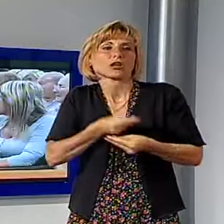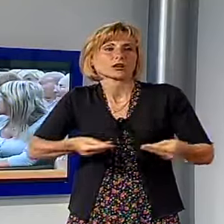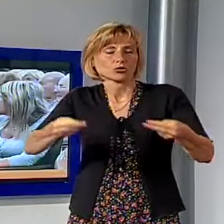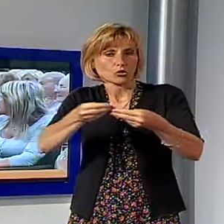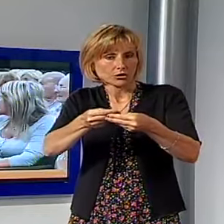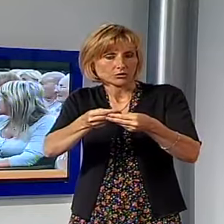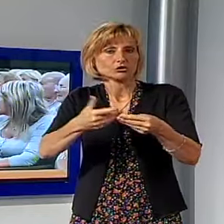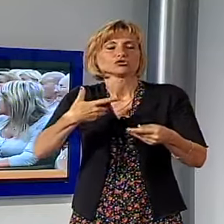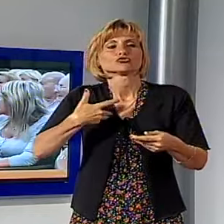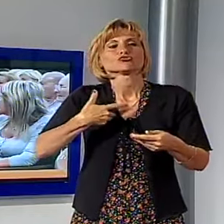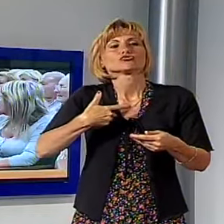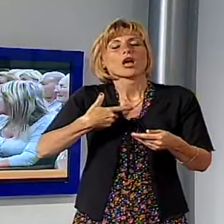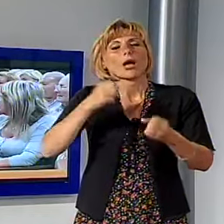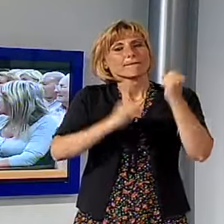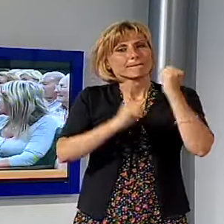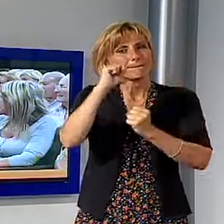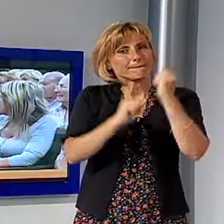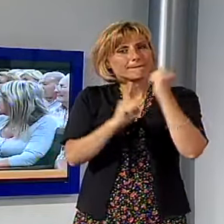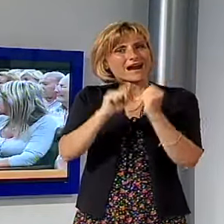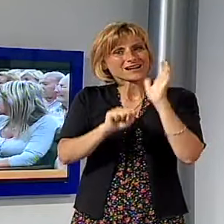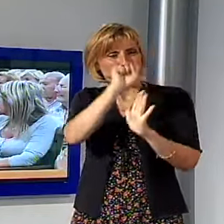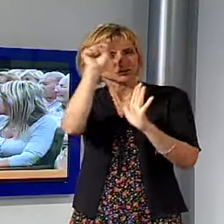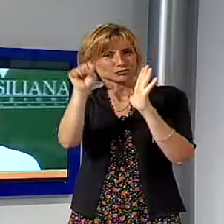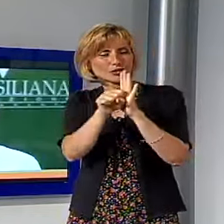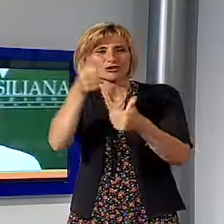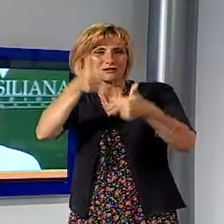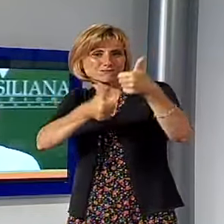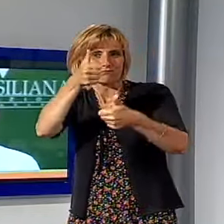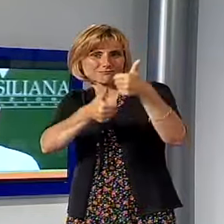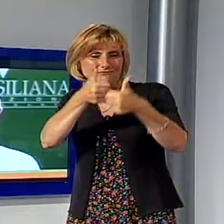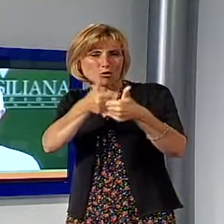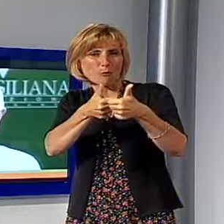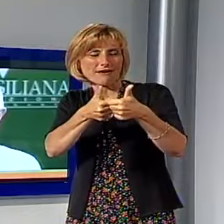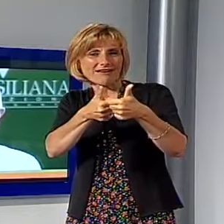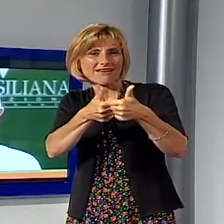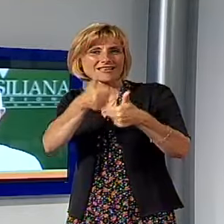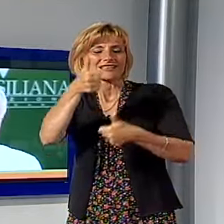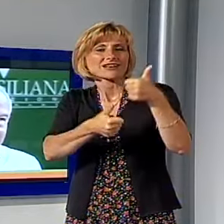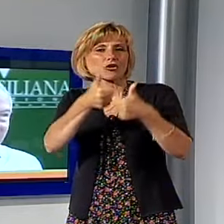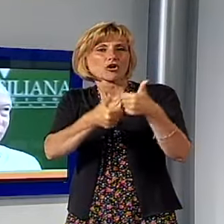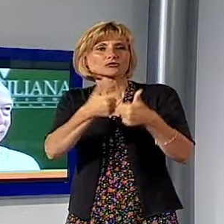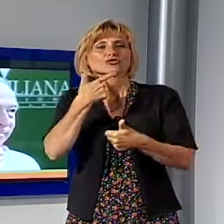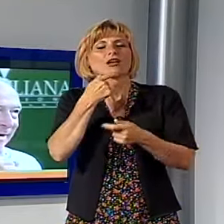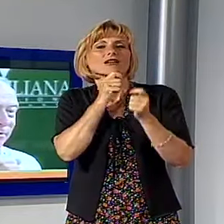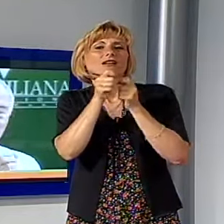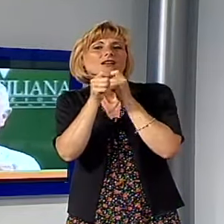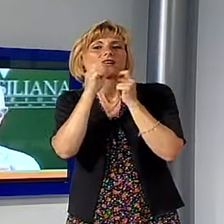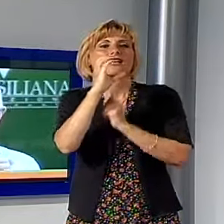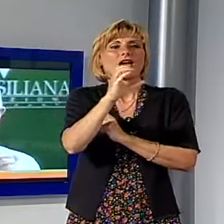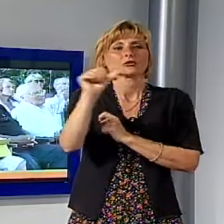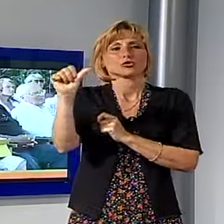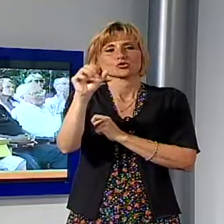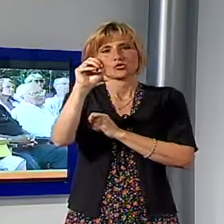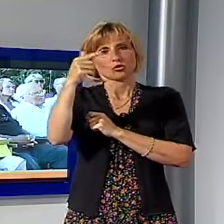Ci saranno i barman della Versilia Storica in una speciale gara di cocktail alcol free con la conduzione di Claudio Sottili. Nei giorni